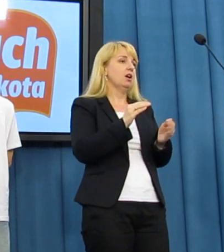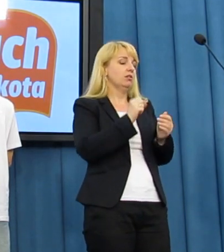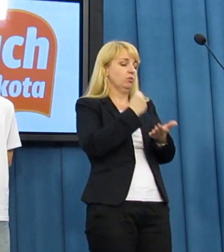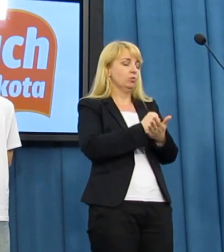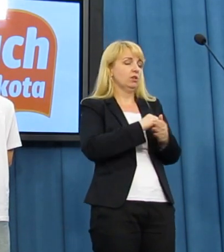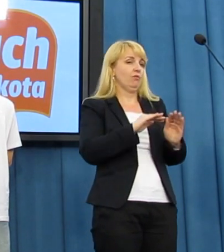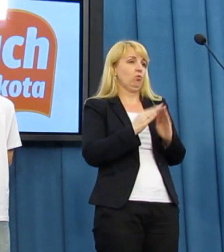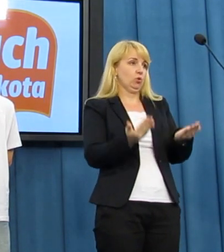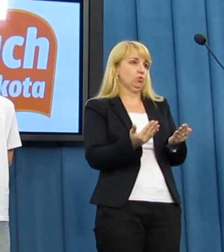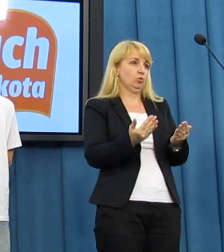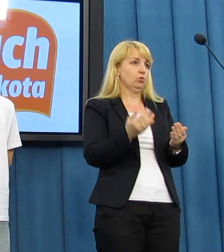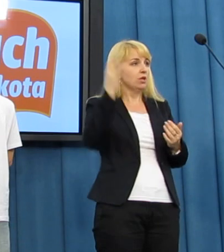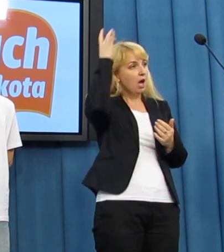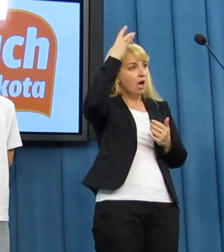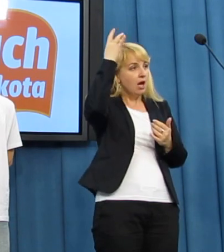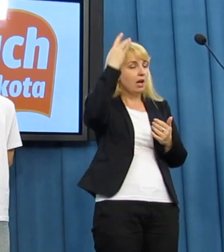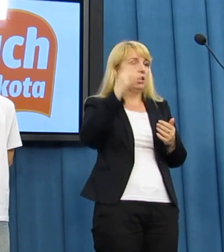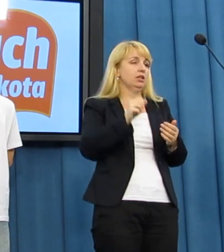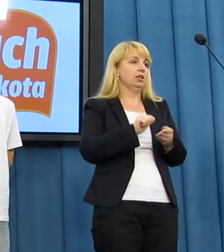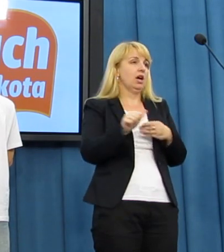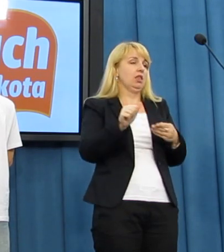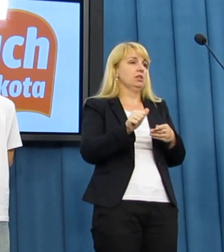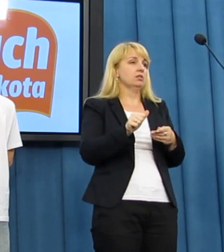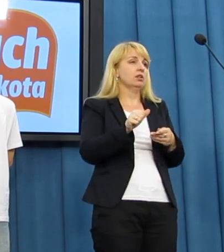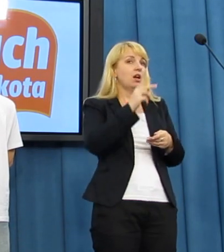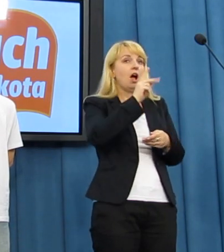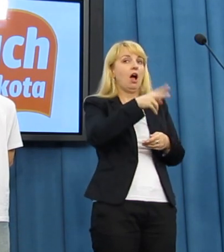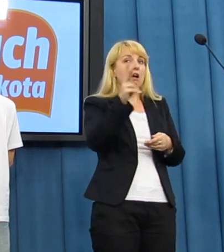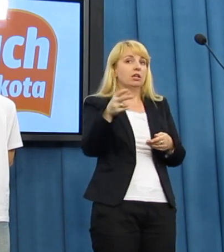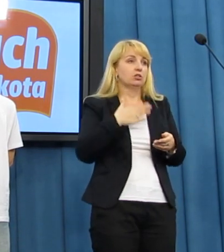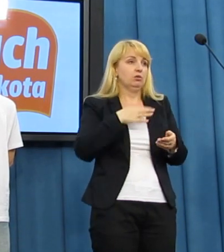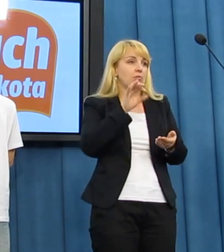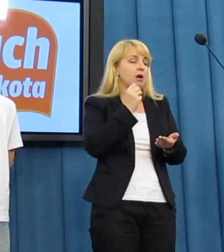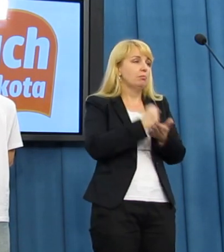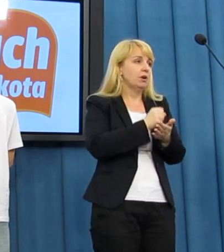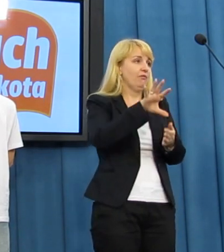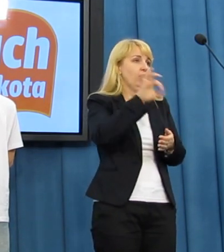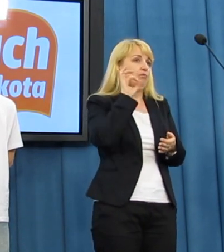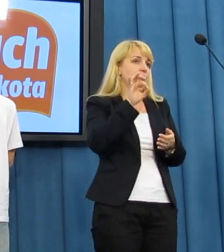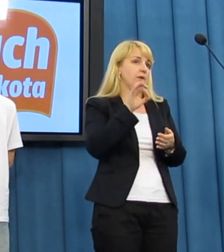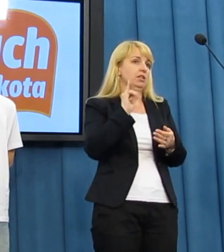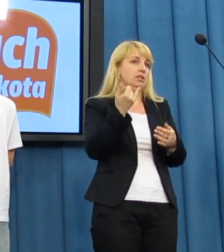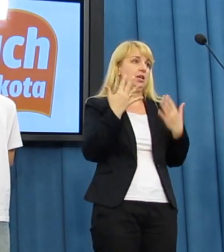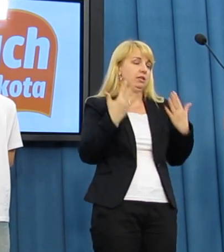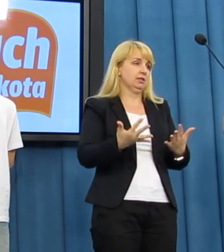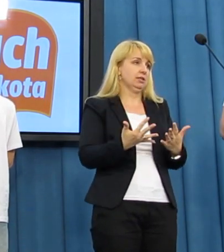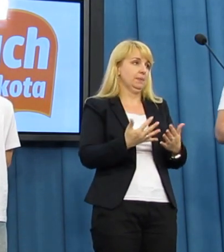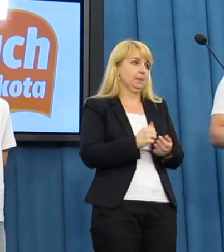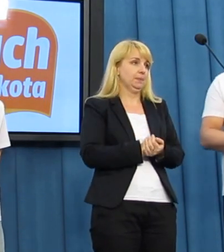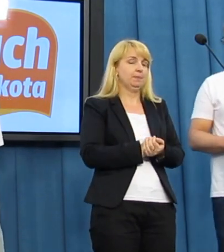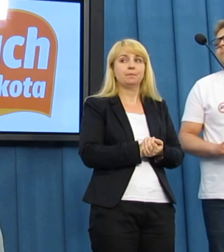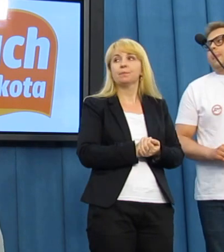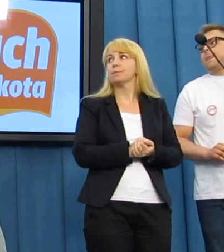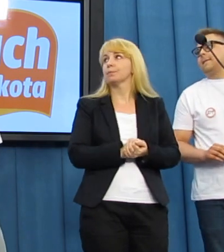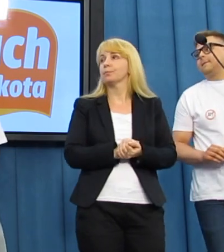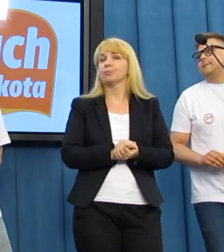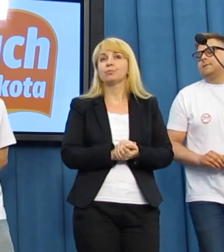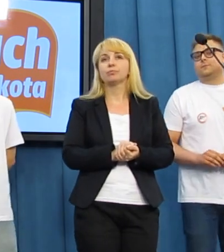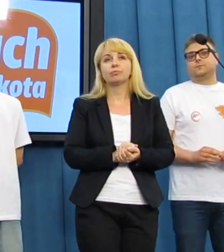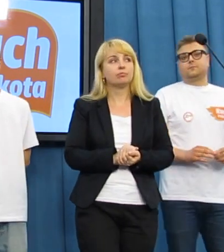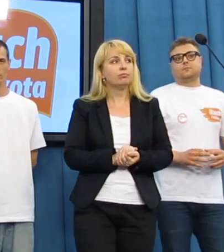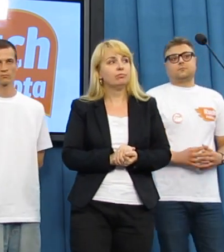jest religia, w której marihuana jest sakramentem. To też będziemy podnosić w drodze właściwych skarg konstytucyjnych. Proszę bardzo.